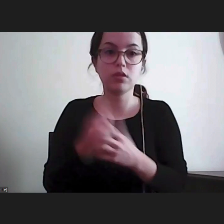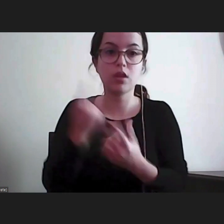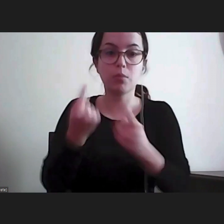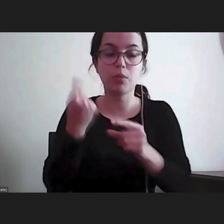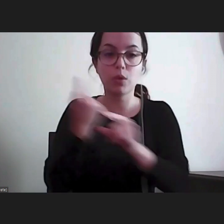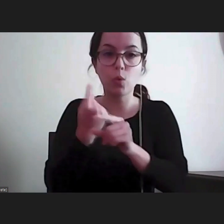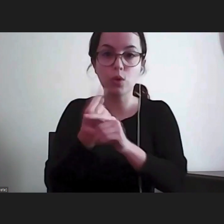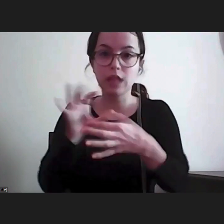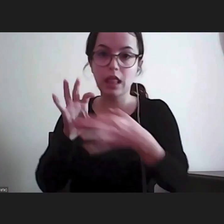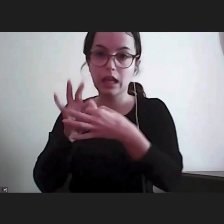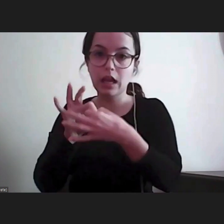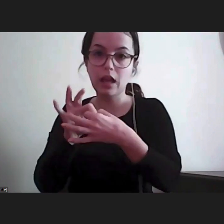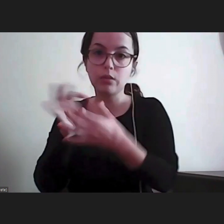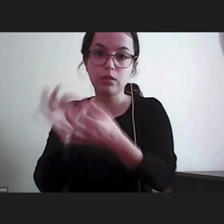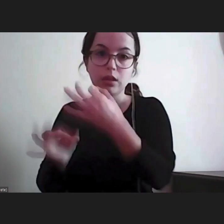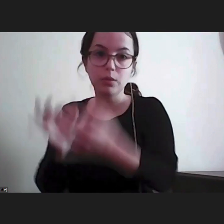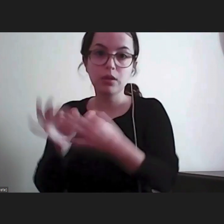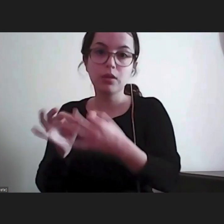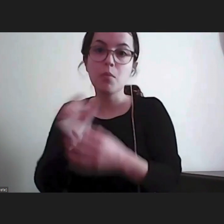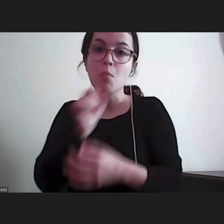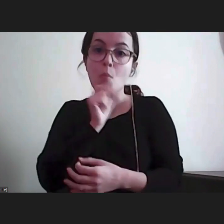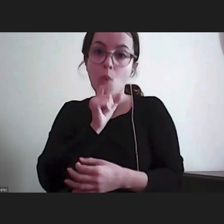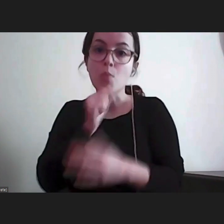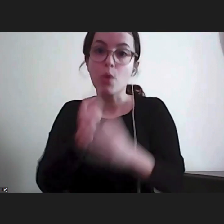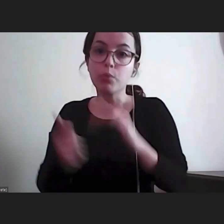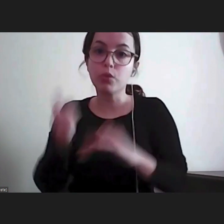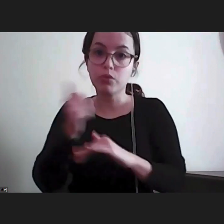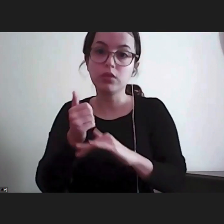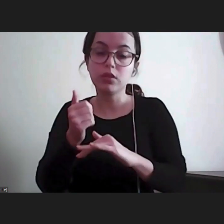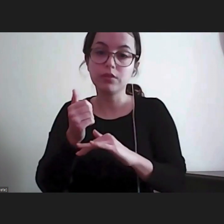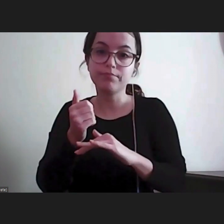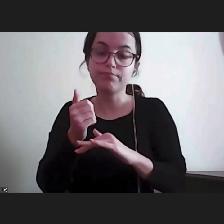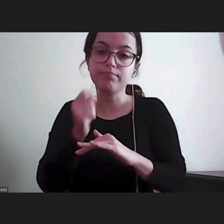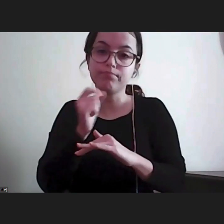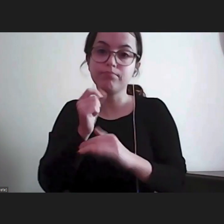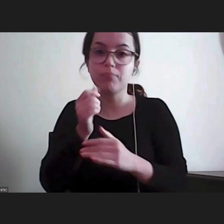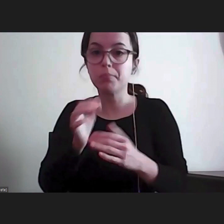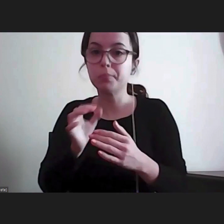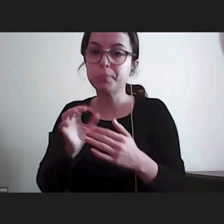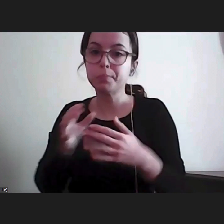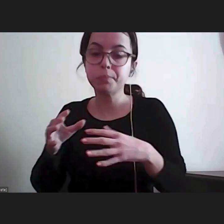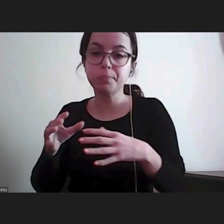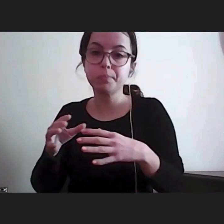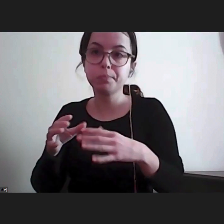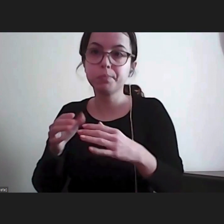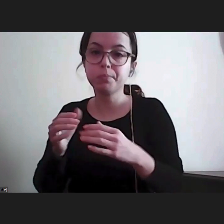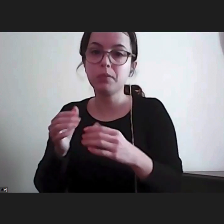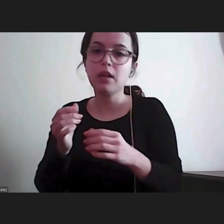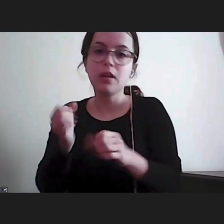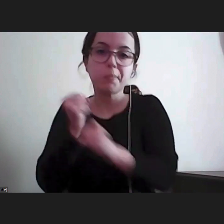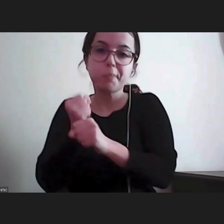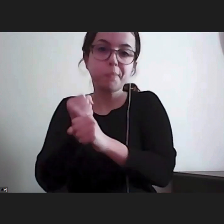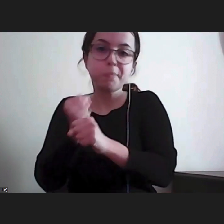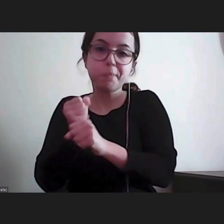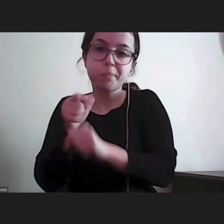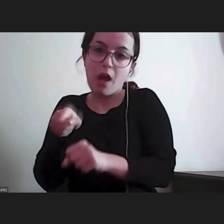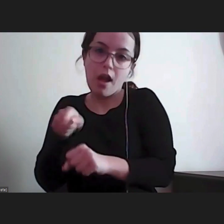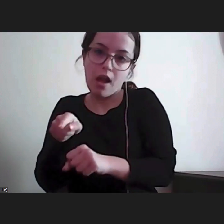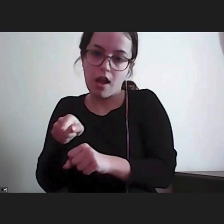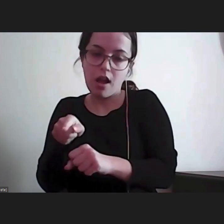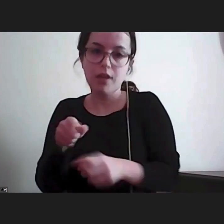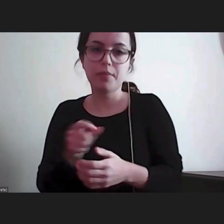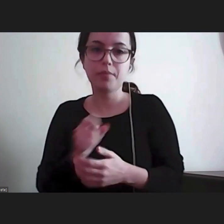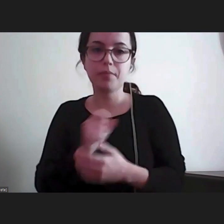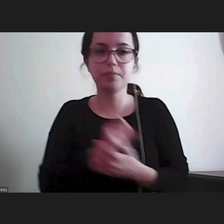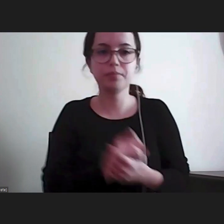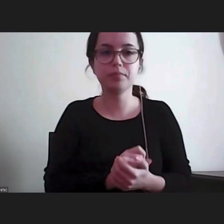tribunais, é terreno em que o Provedor de Justiça não entra. Portanto, o Provedor de Justiça abstém-se não só de concorrer, de